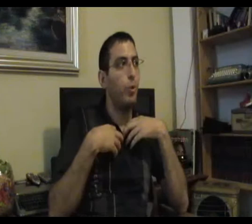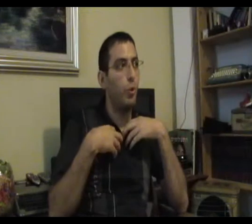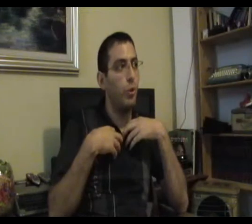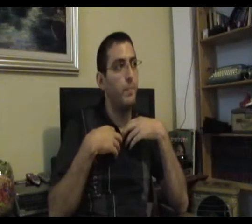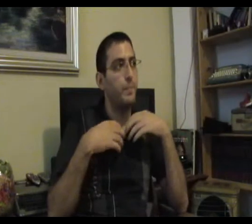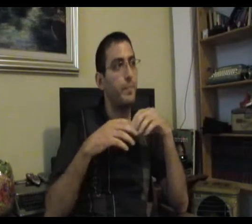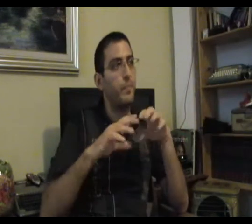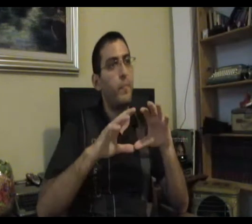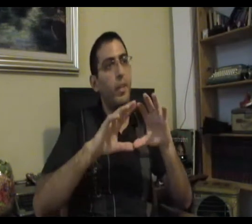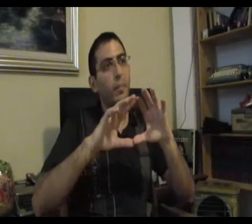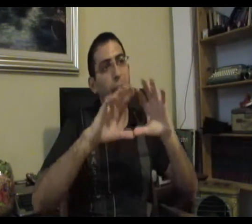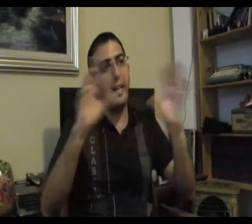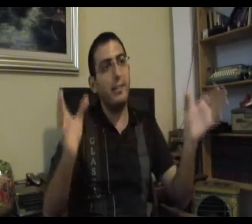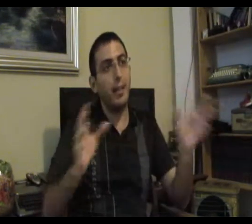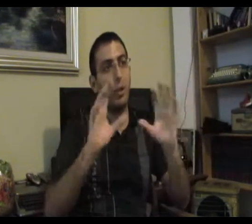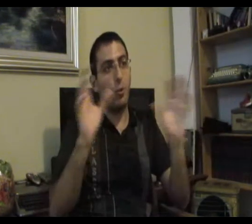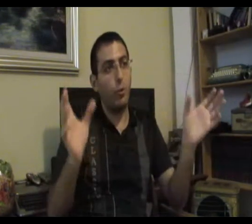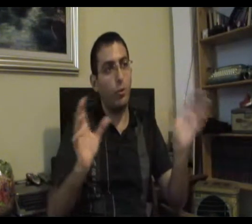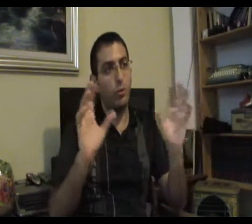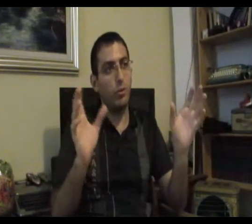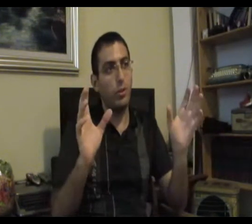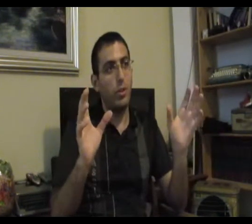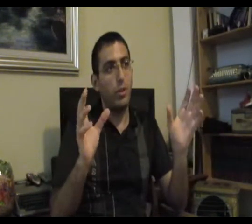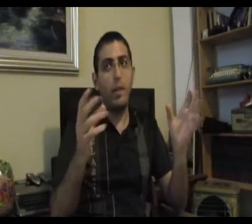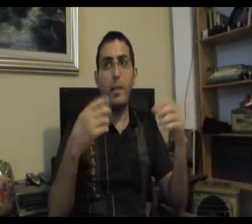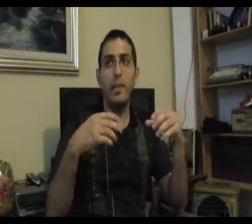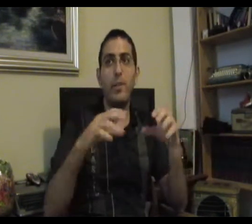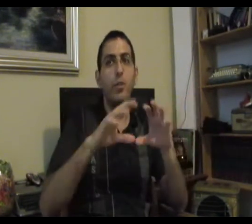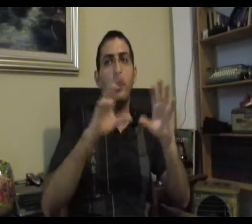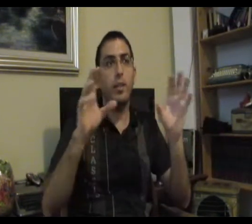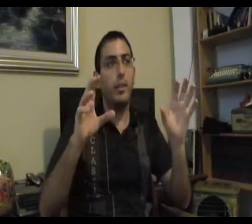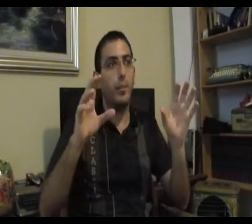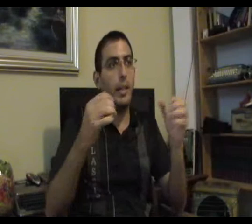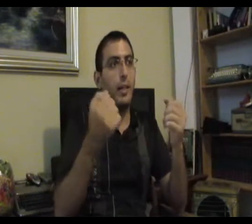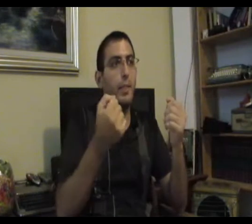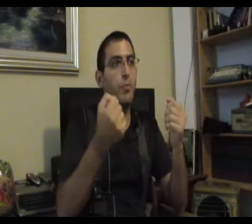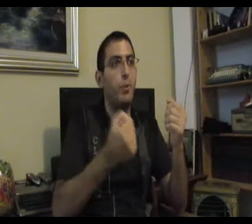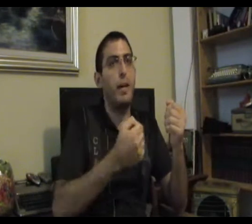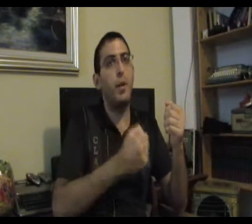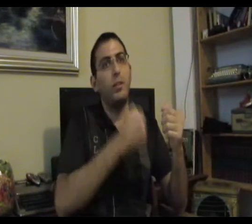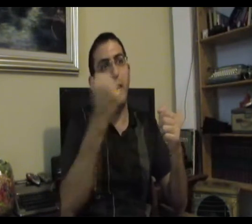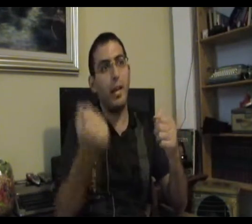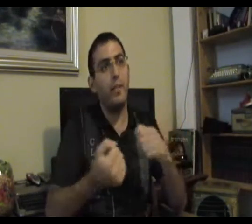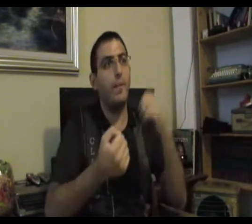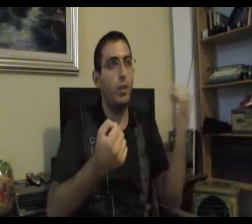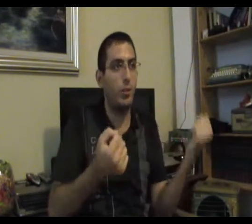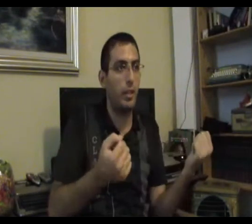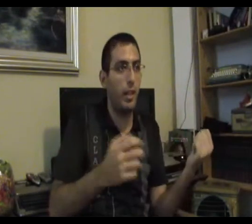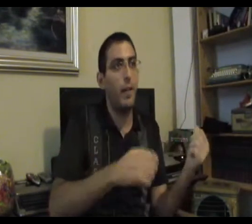בתוכו מכיל לצח כל הכוחות אוקיי בן אדם יש בו גם ליחוד את הרגע וגם לא ליחוד את הרגע גם